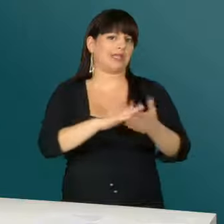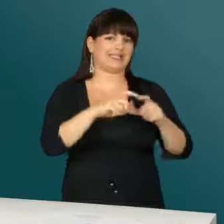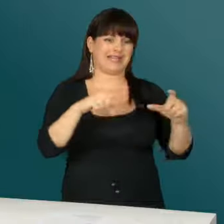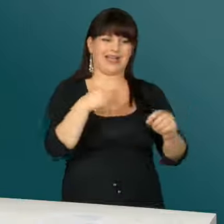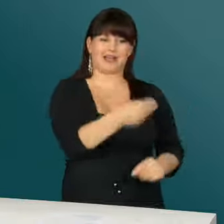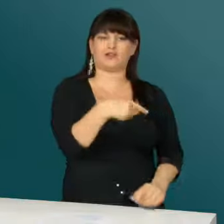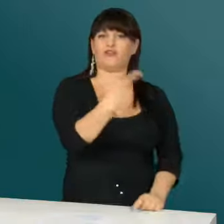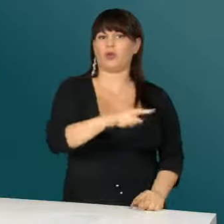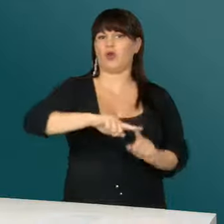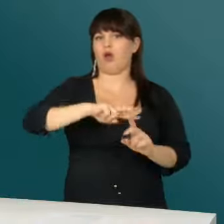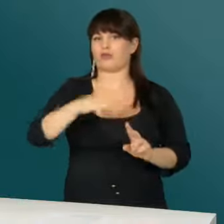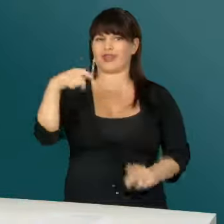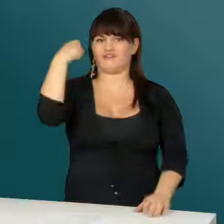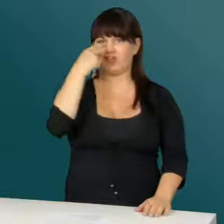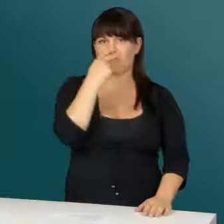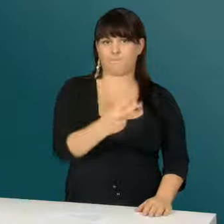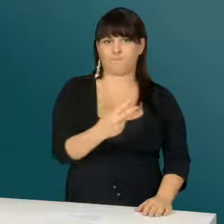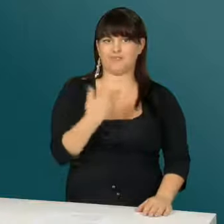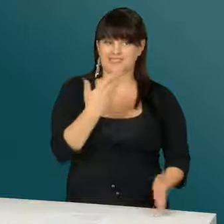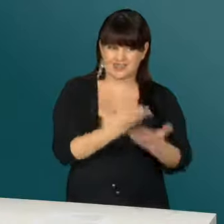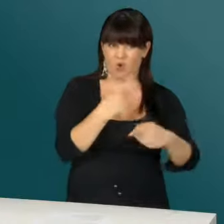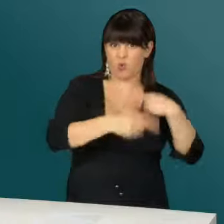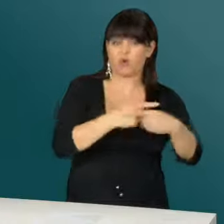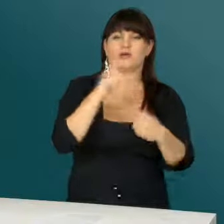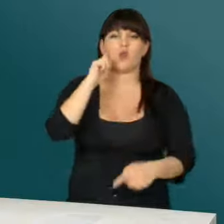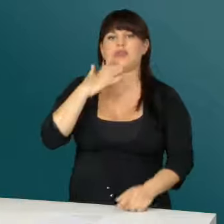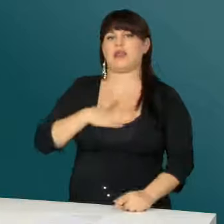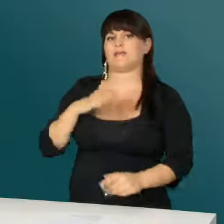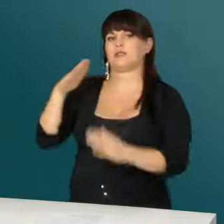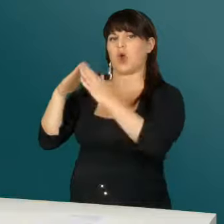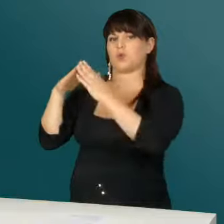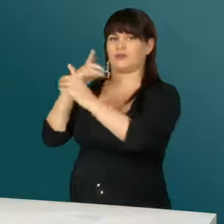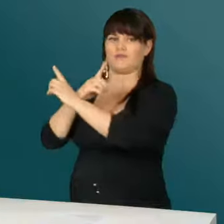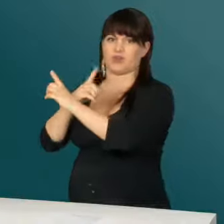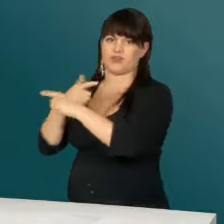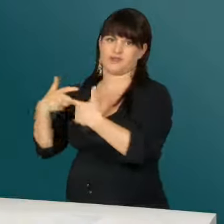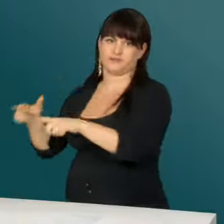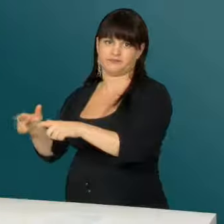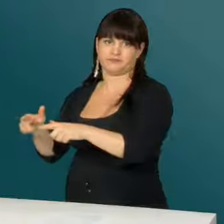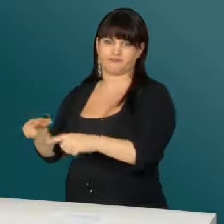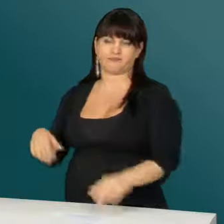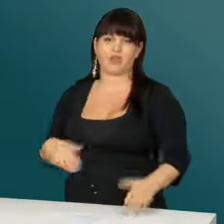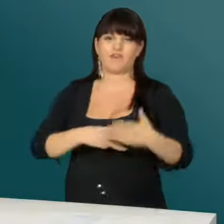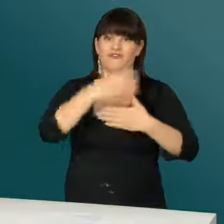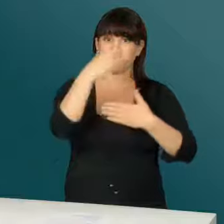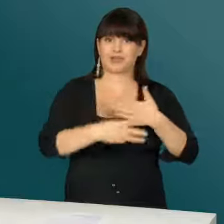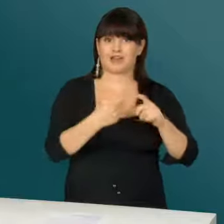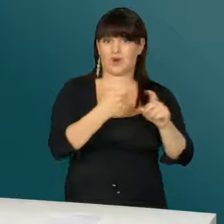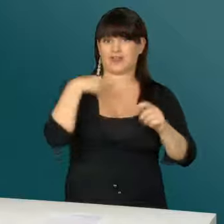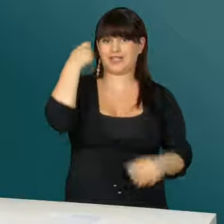eine Kurzentschuldigung und ein Gratisticket für einen anderen Film. Aus diesem Grund entscheiden sich Gehörlose oft dafür, einfach zu Hause eine DVD